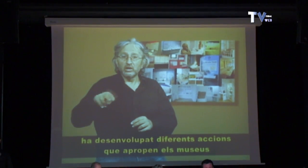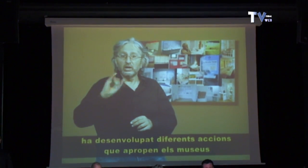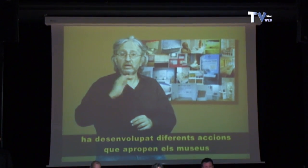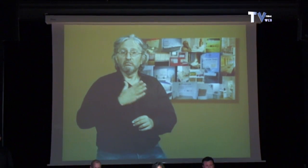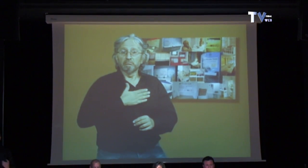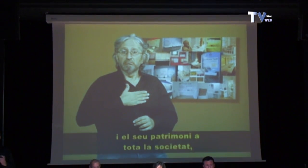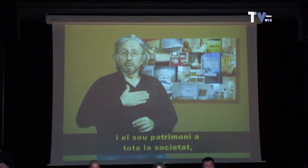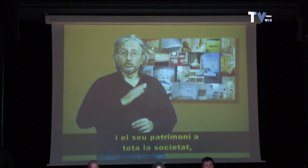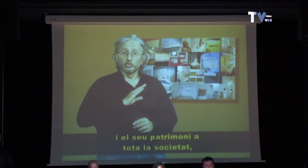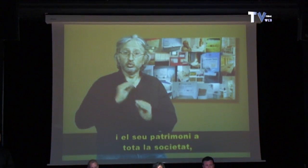cosa més?